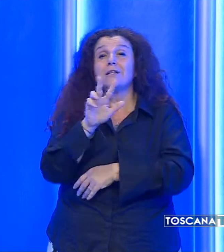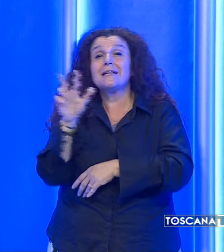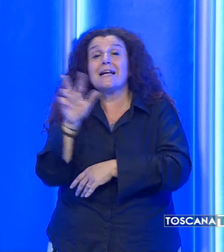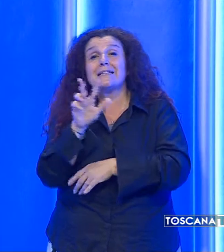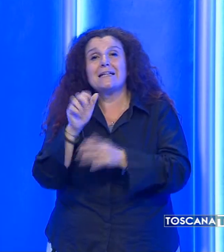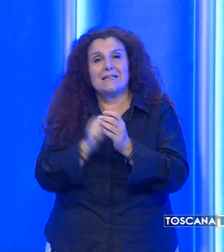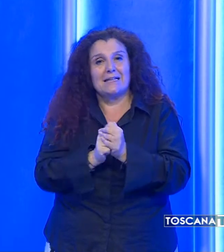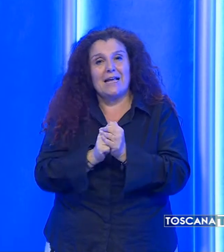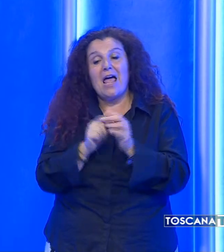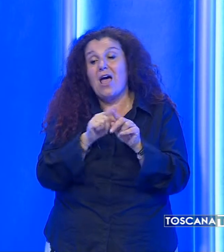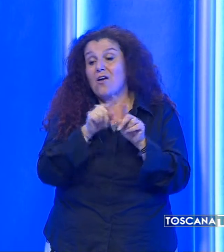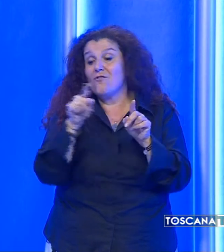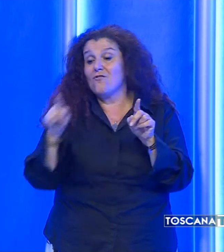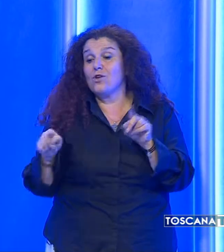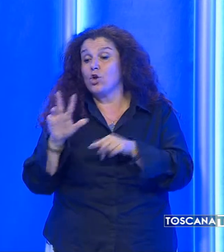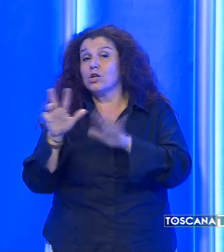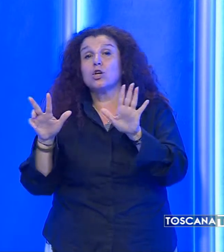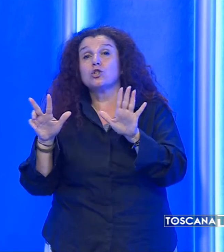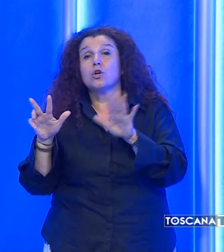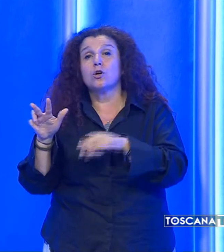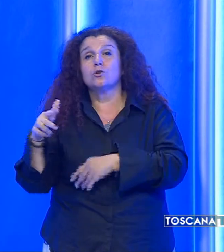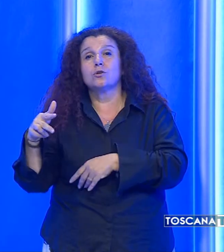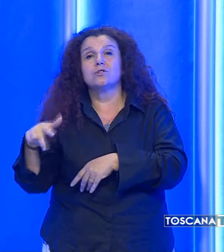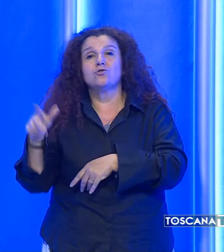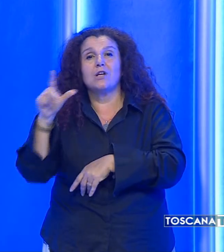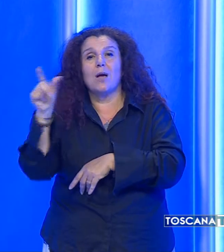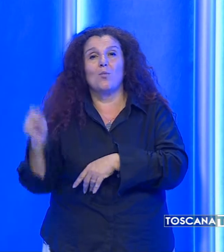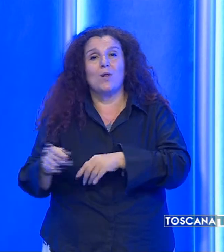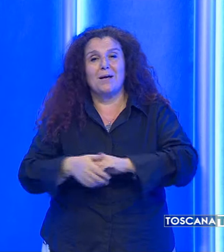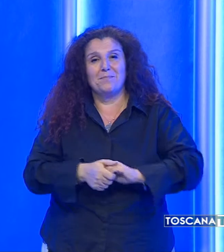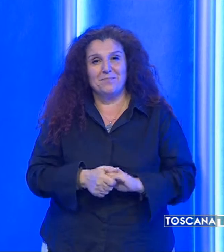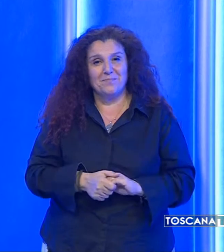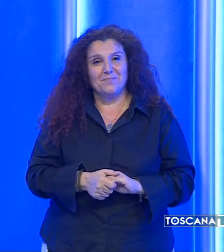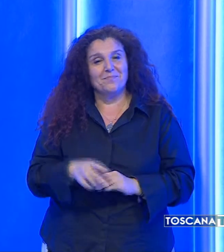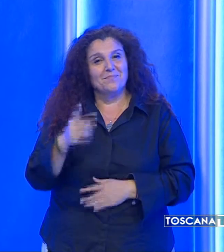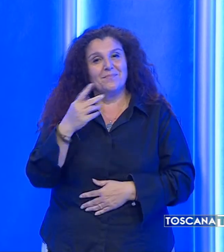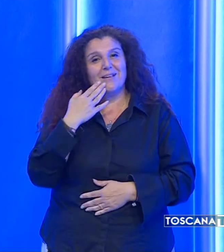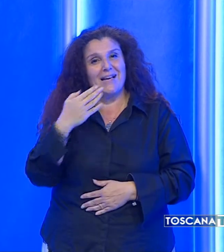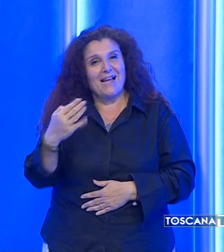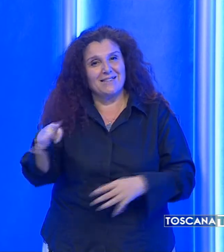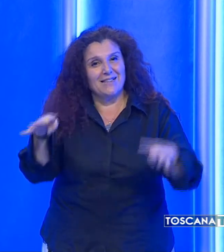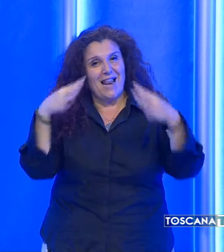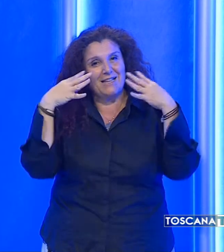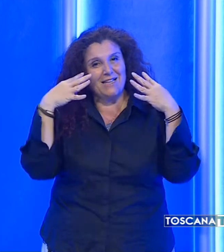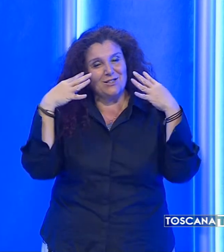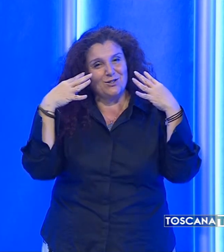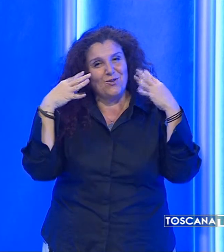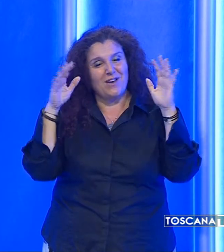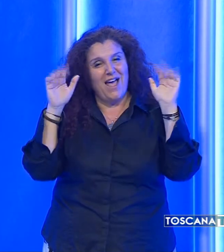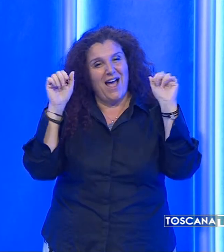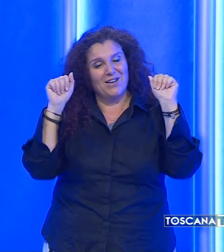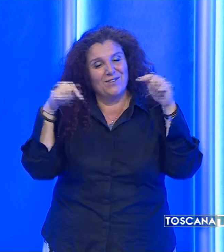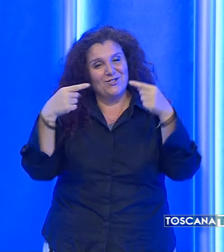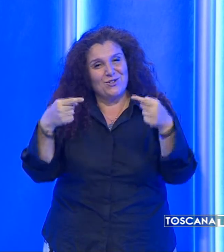gradi, fino a 38 in Sicilia e in Puglia. È tutto, grazie per averci seguito.